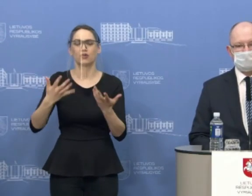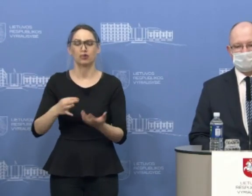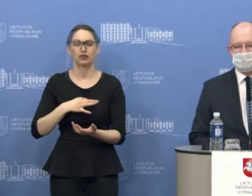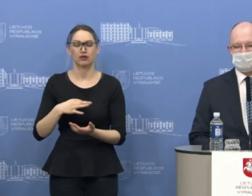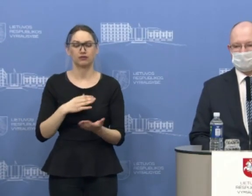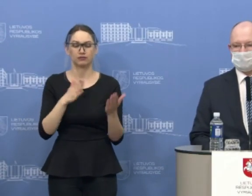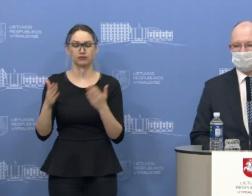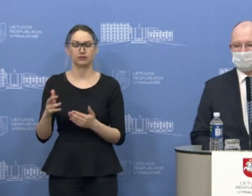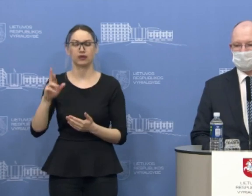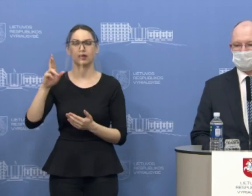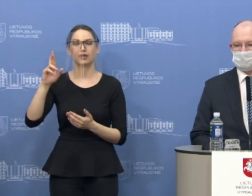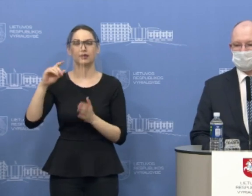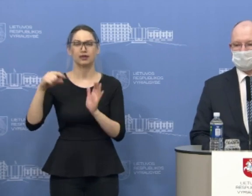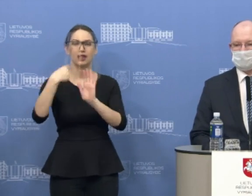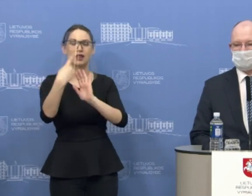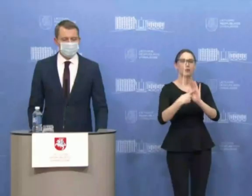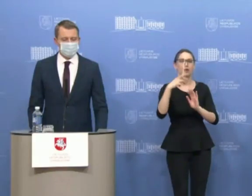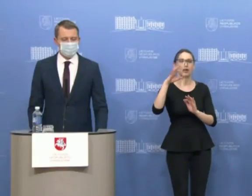Dabar klausia Radio Centras.